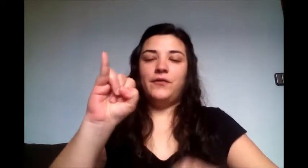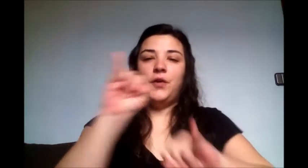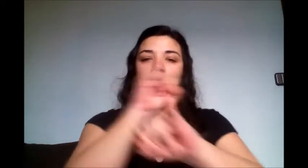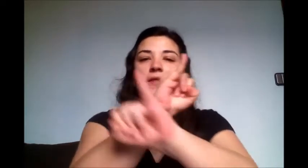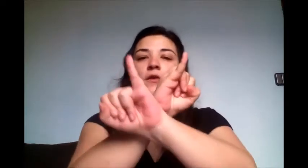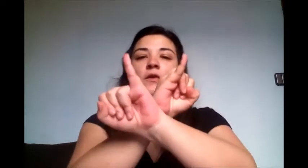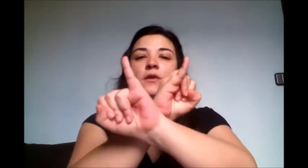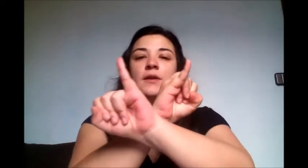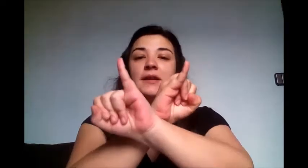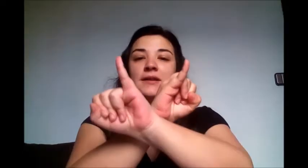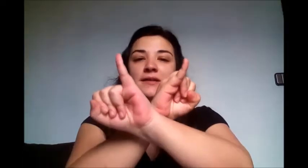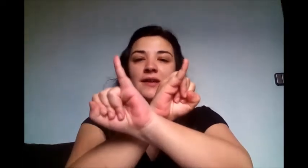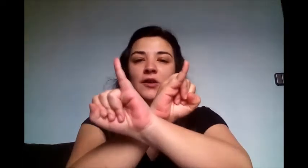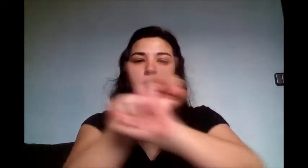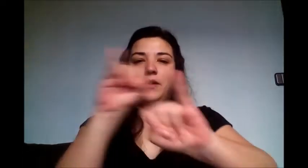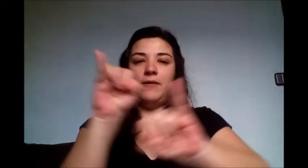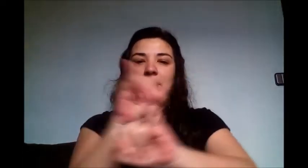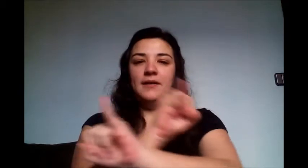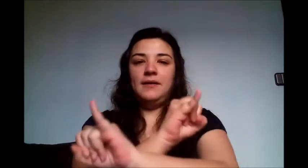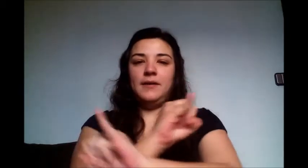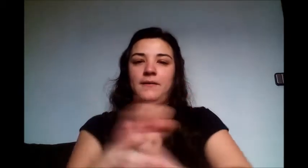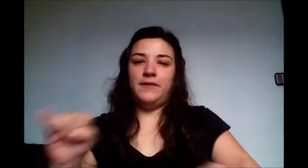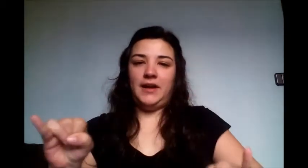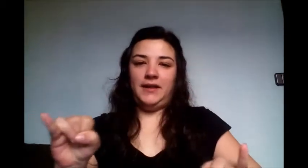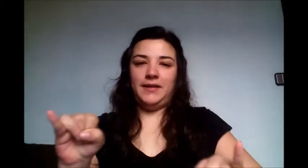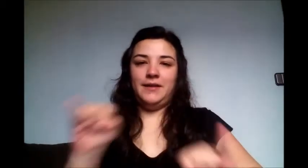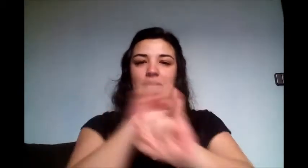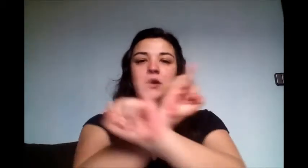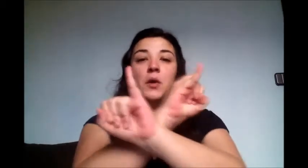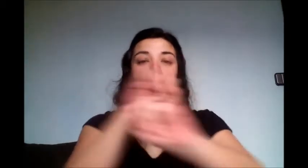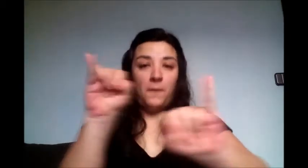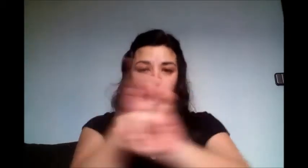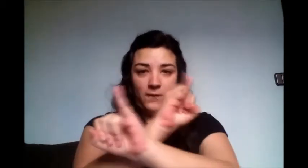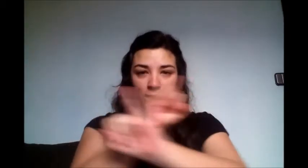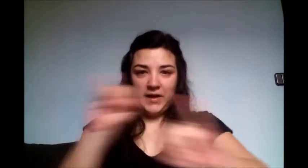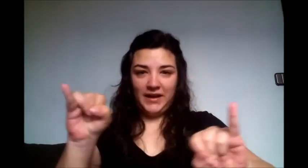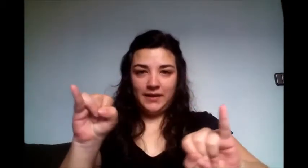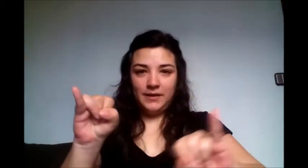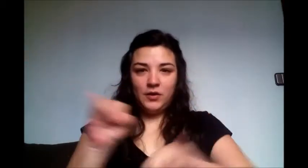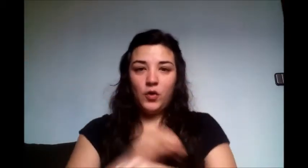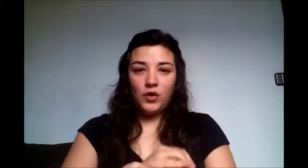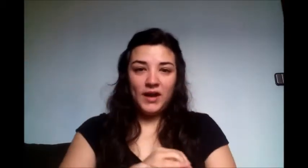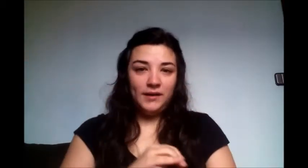configuración, se cruza, ¿vale? Feliz. Feliz, ¿ok?